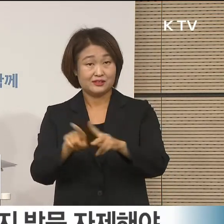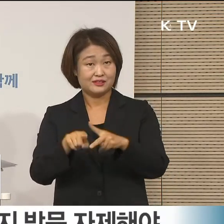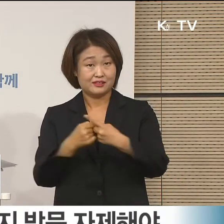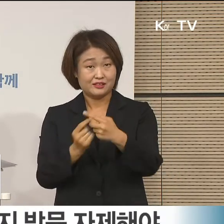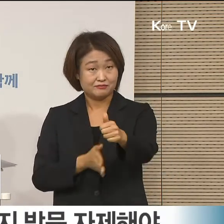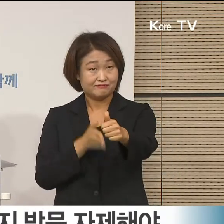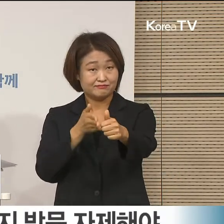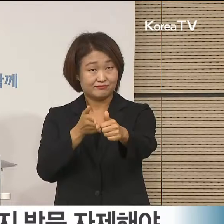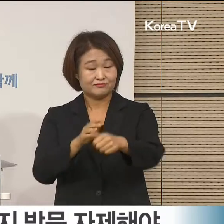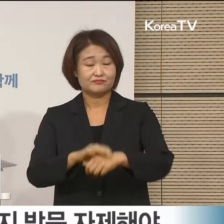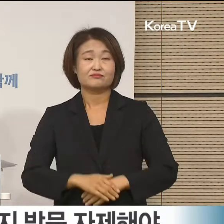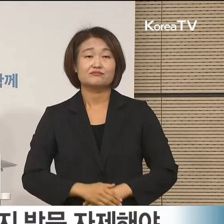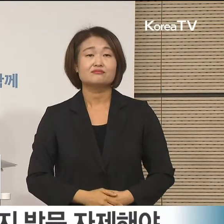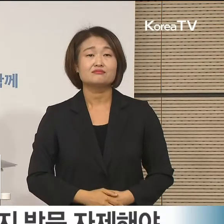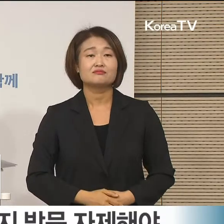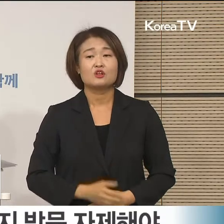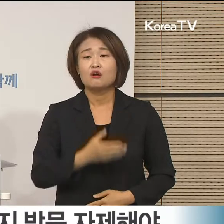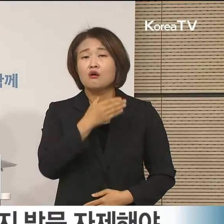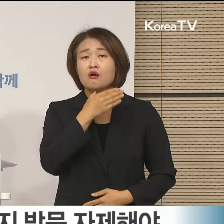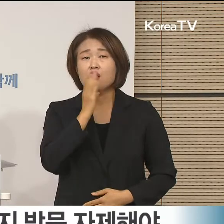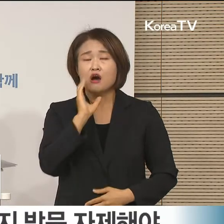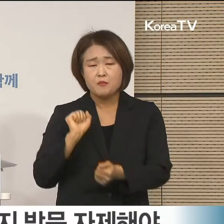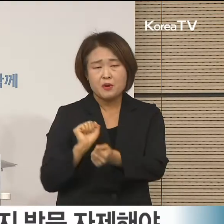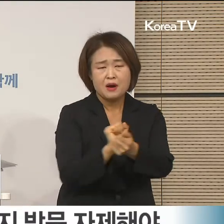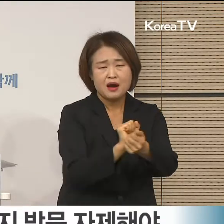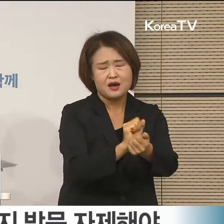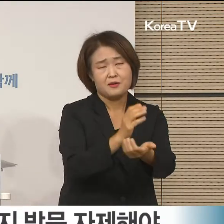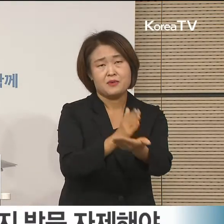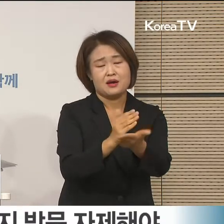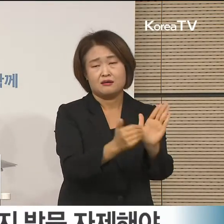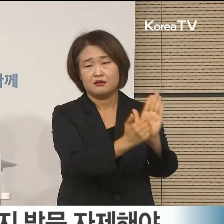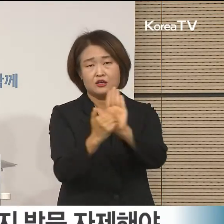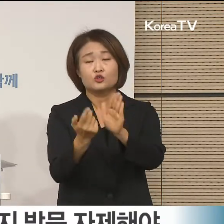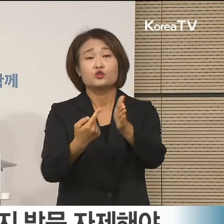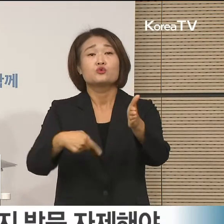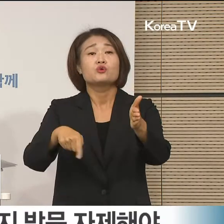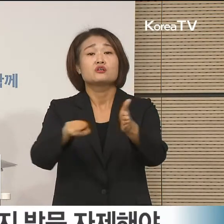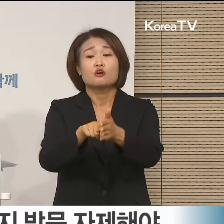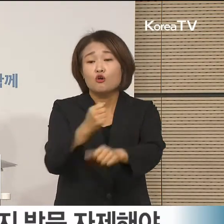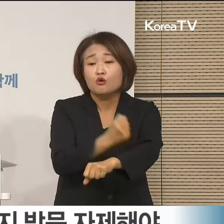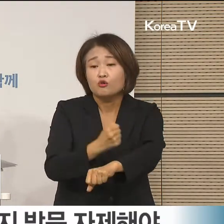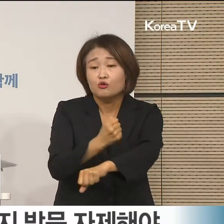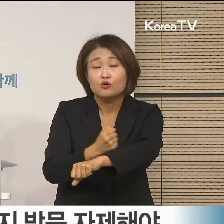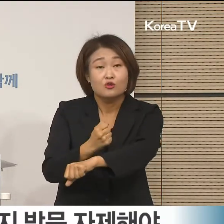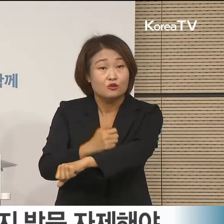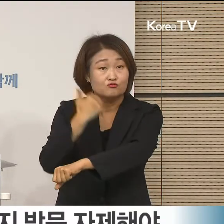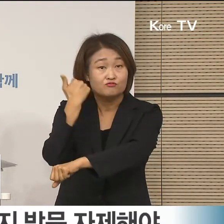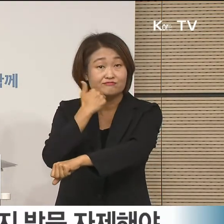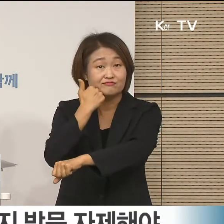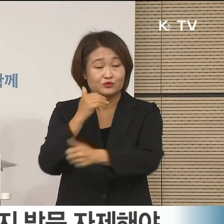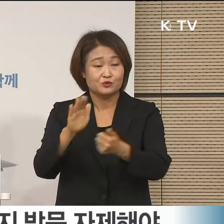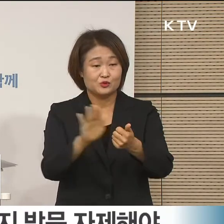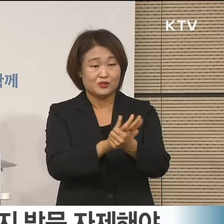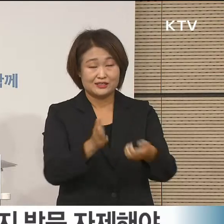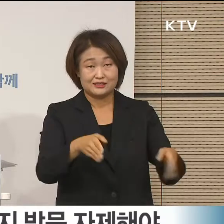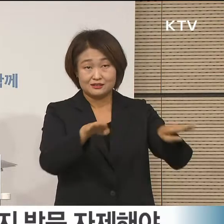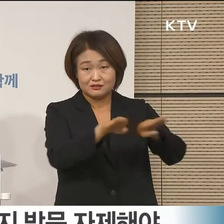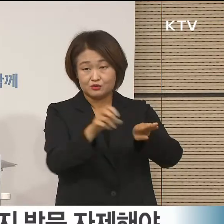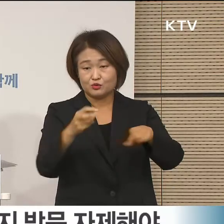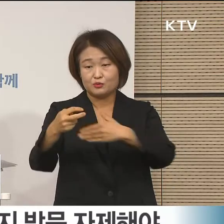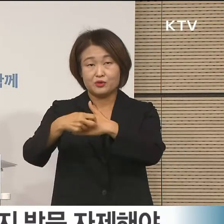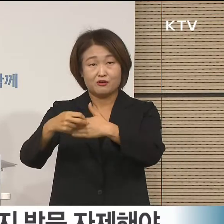한편 이 자리를 빌어 어르신들의 감염을 막기 위해 현장에서 각고의 노력을 기울여주고 계신 요양시설과 병원